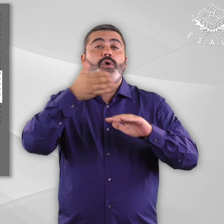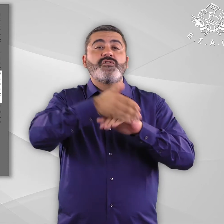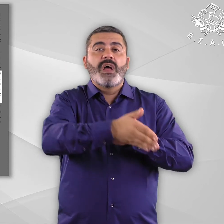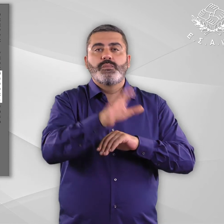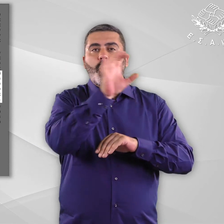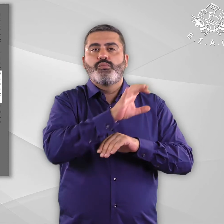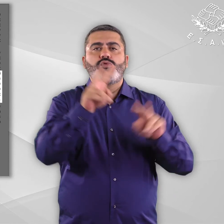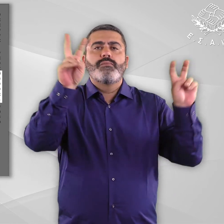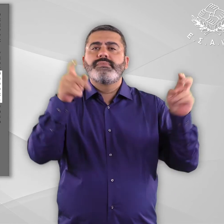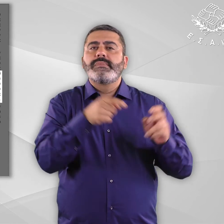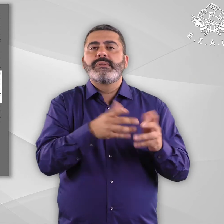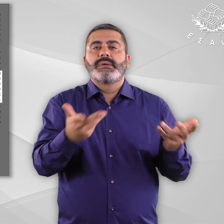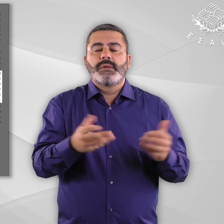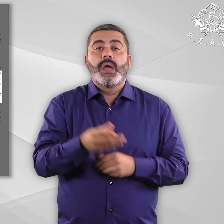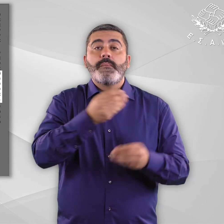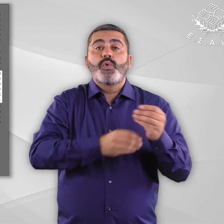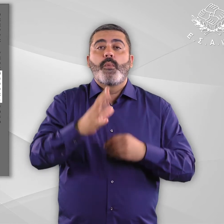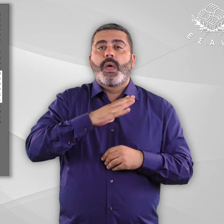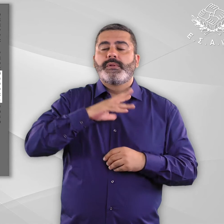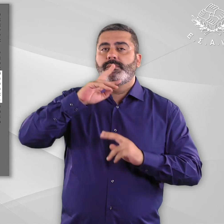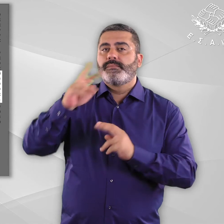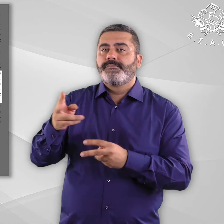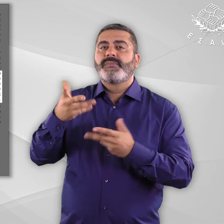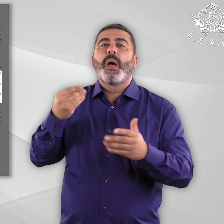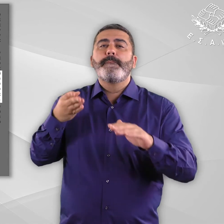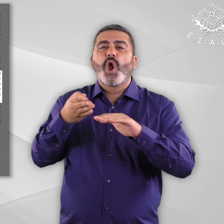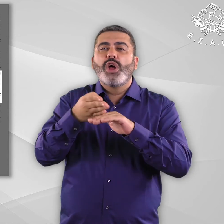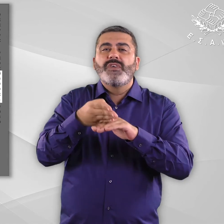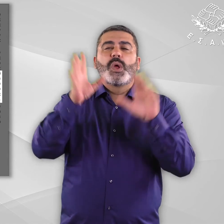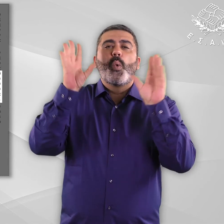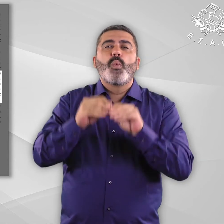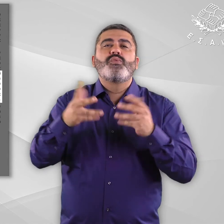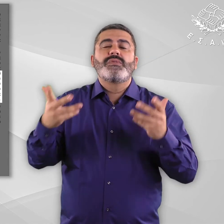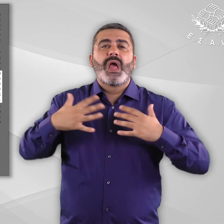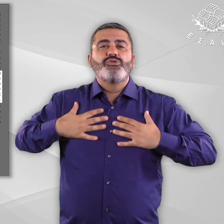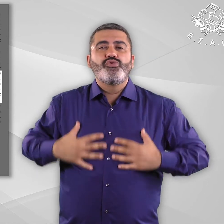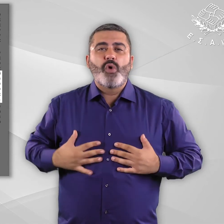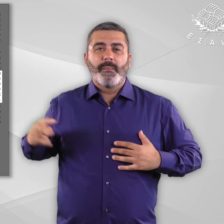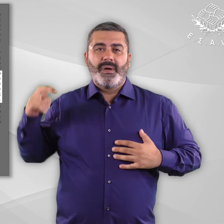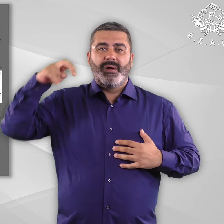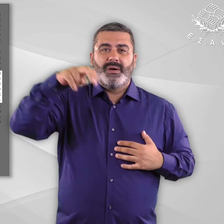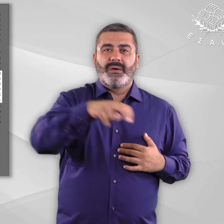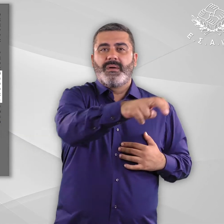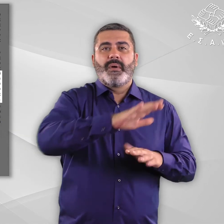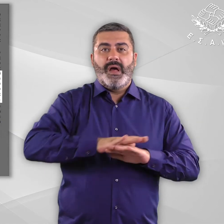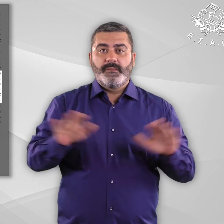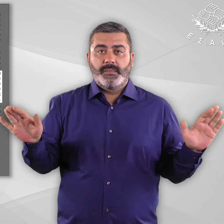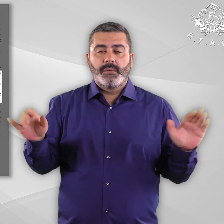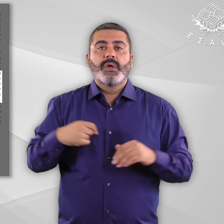τους ερωτόμενους ταύτισαν τον όρο πρόσβαση με την κατηγορία φυσική πρόσβαση, ενώ μόνον δύο εκ των έξι φάνηκε να αναγνωρίζουν ότι